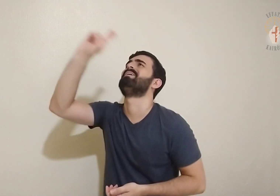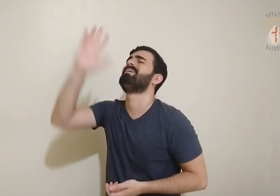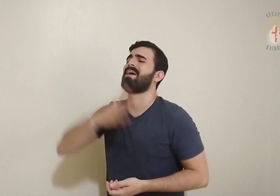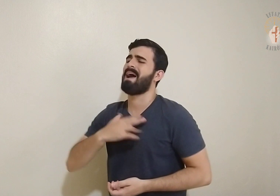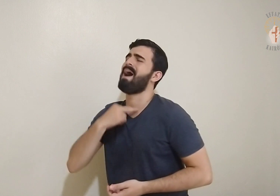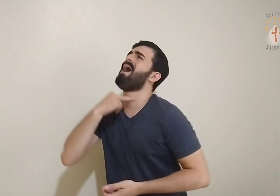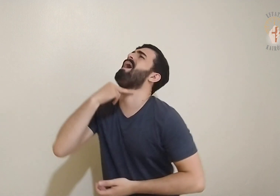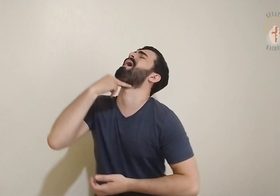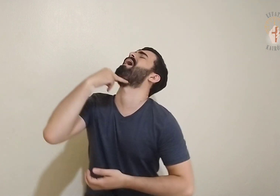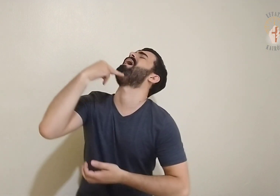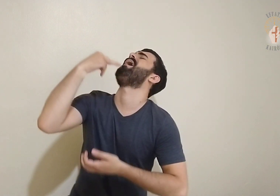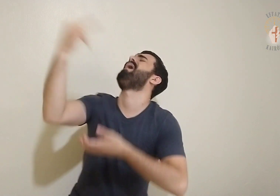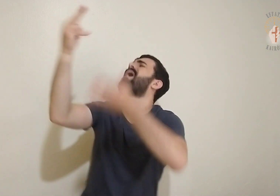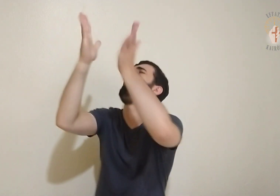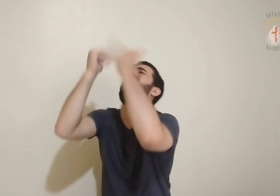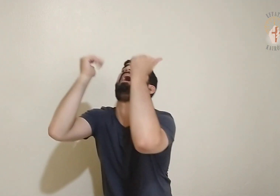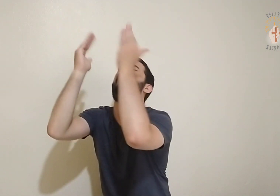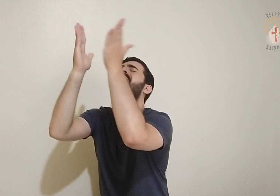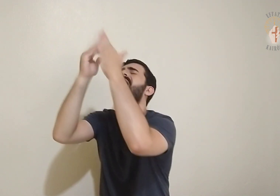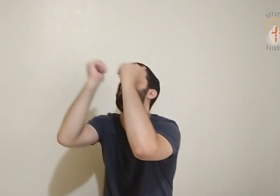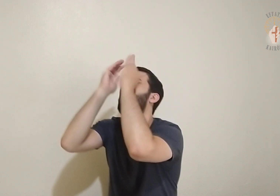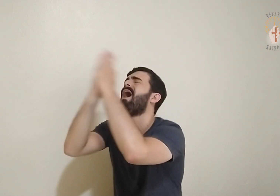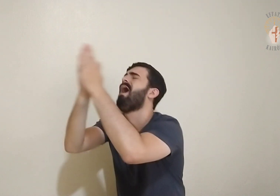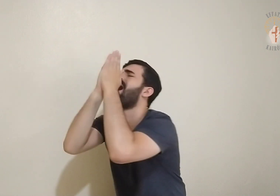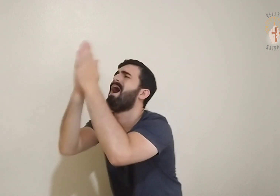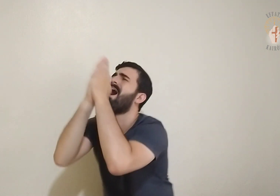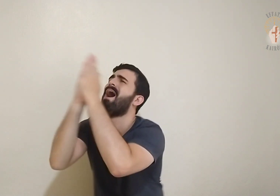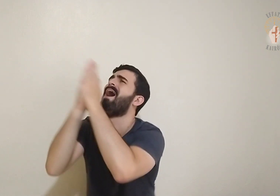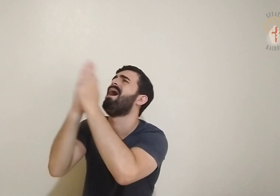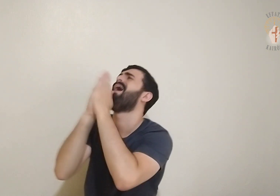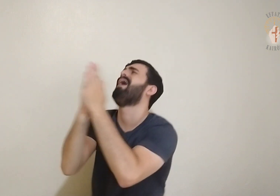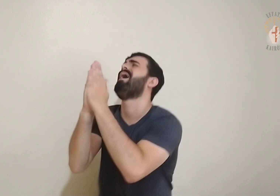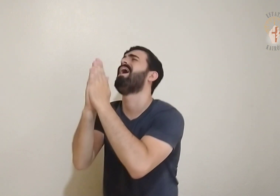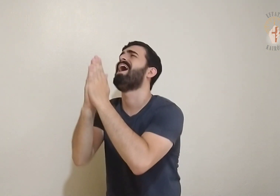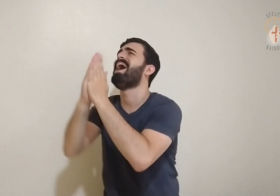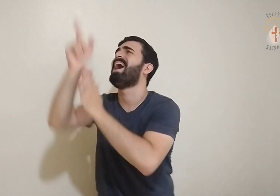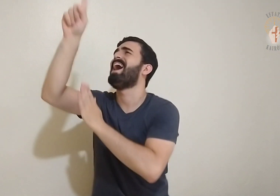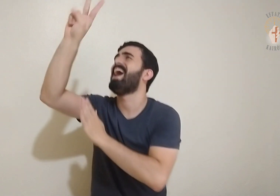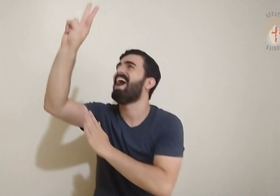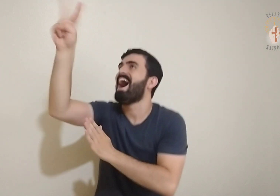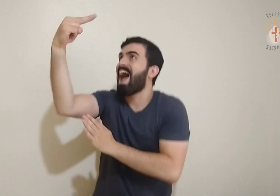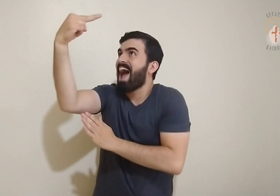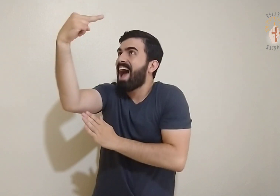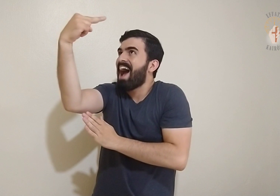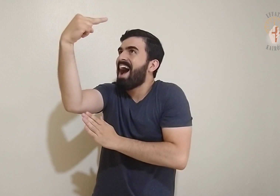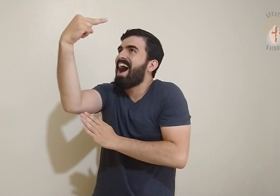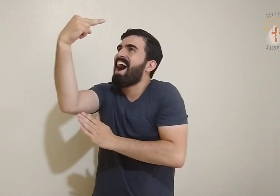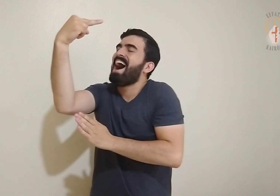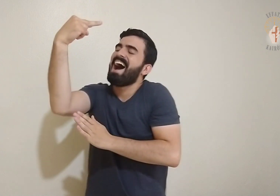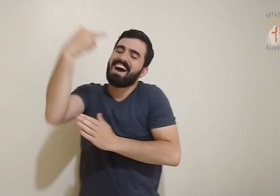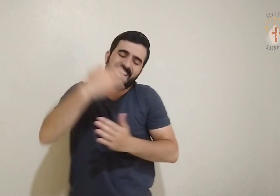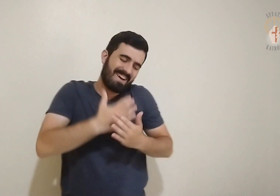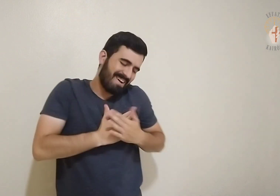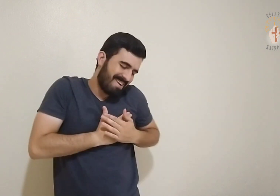Ó Senhor, ouvi a voz do meu apelo Atendei-me por compaixão